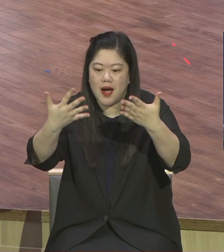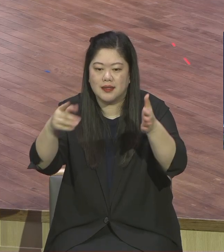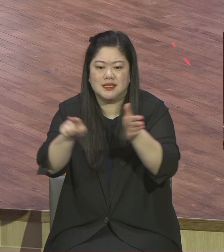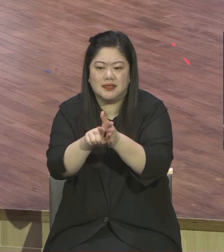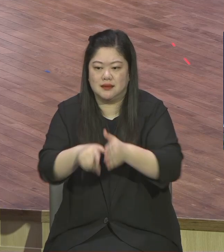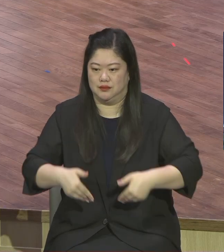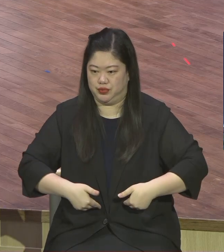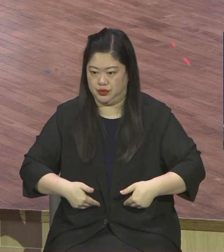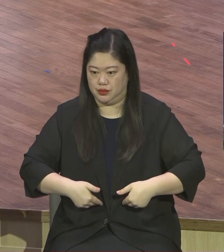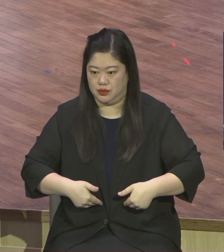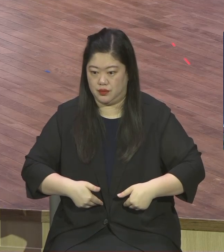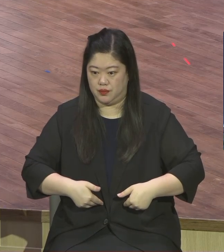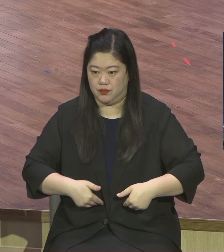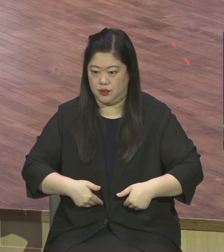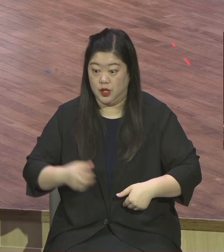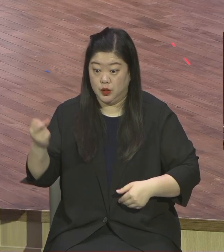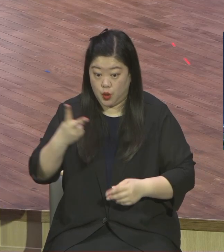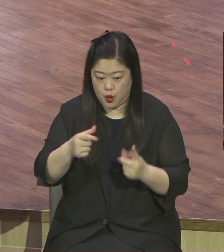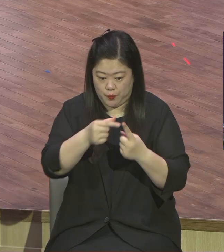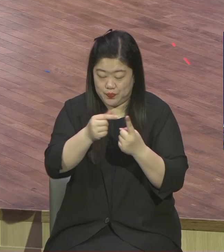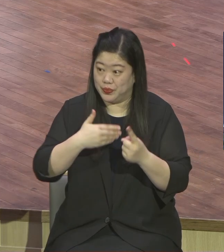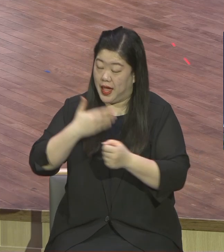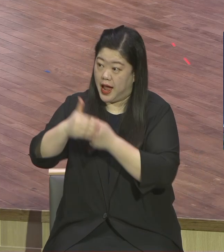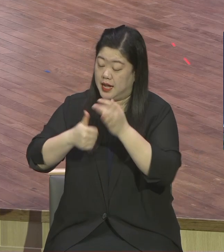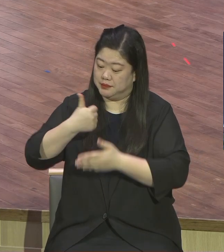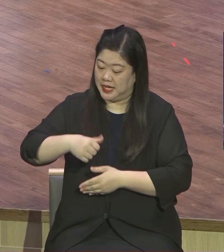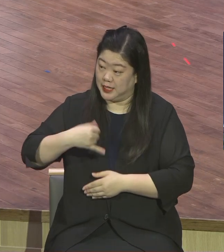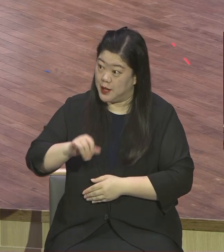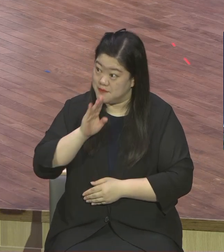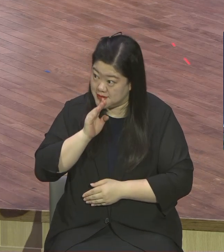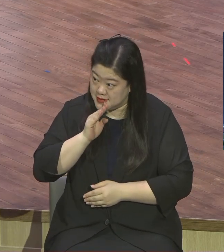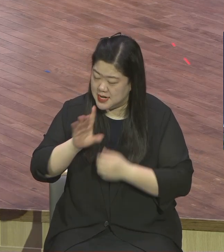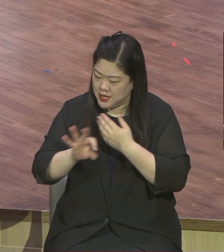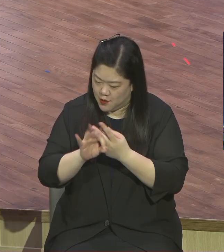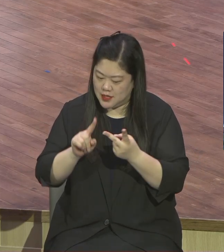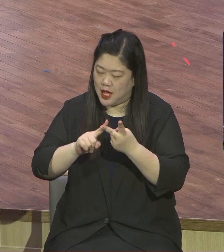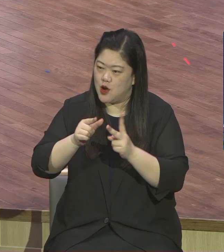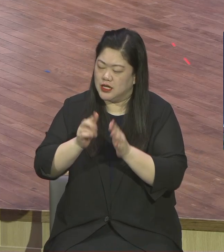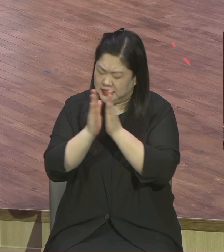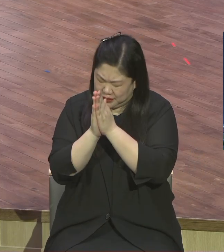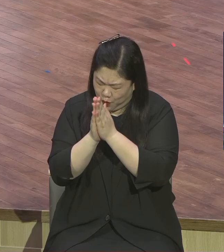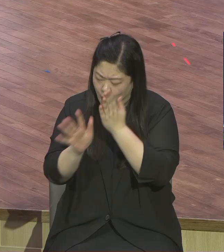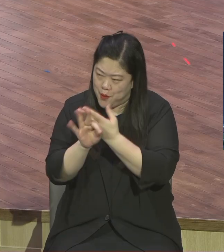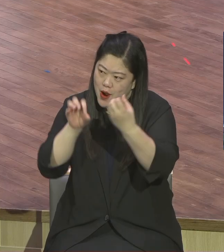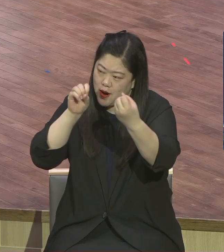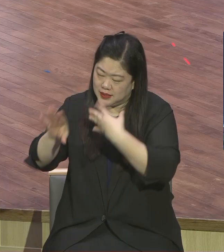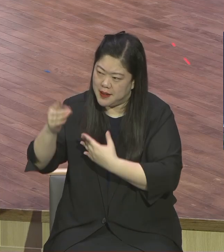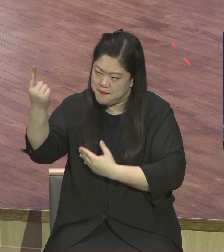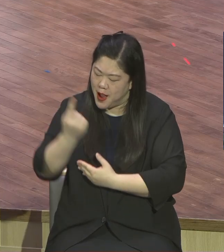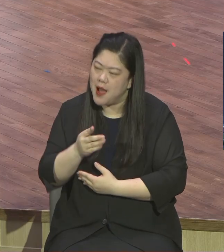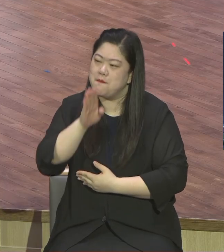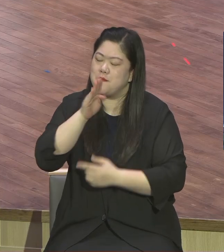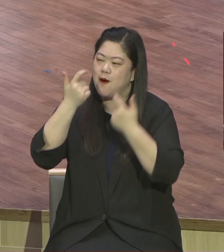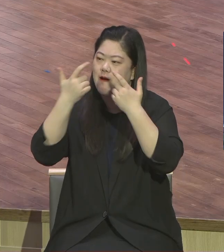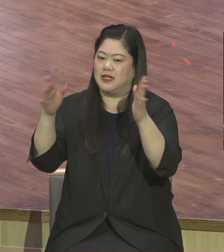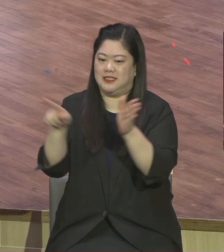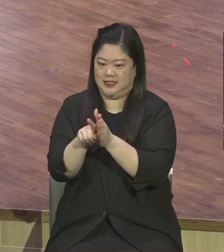응답받아 기도 응답은 확신 하나님 나를 인도해 주신다 인도해 확신 무슨 죄를 지어도 회개하면 용서해 주신다 사자의 확신